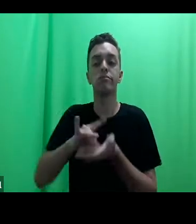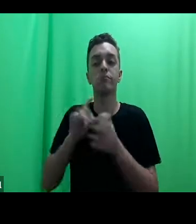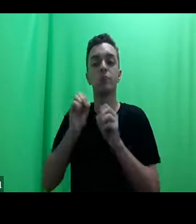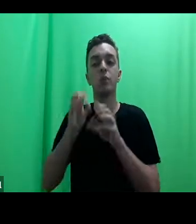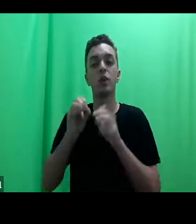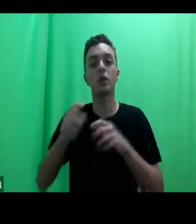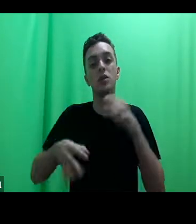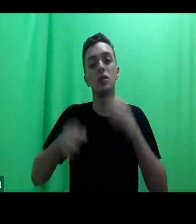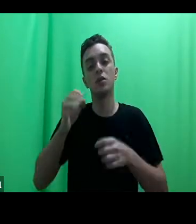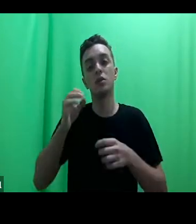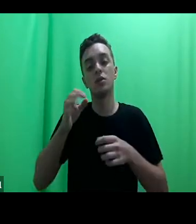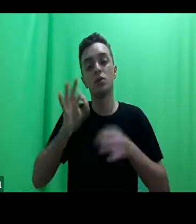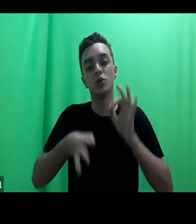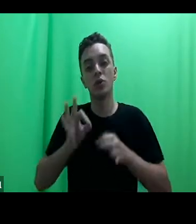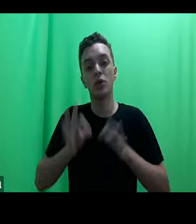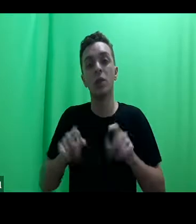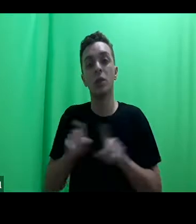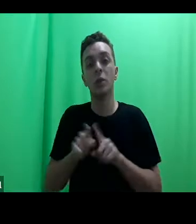uma mobilização do direito.